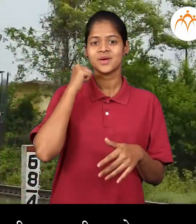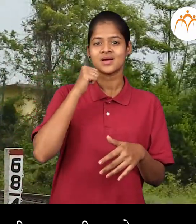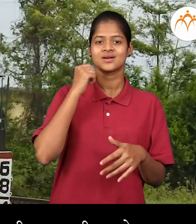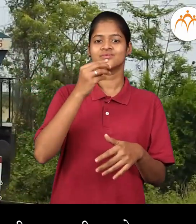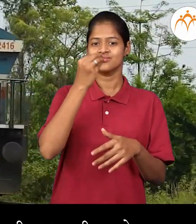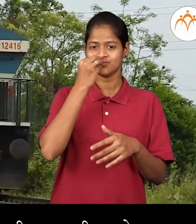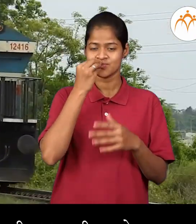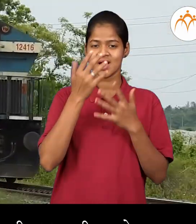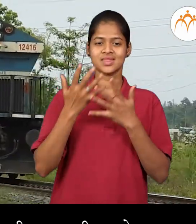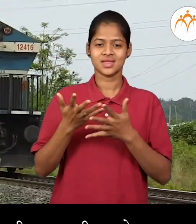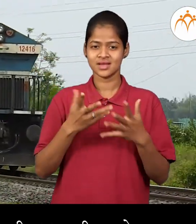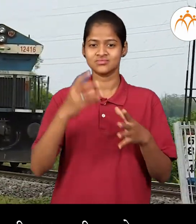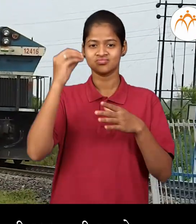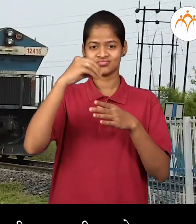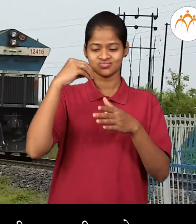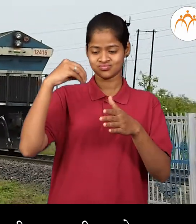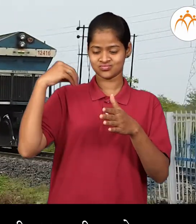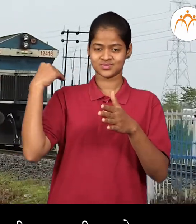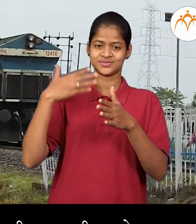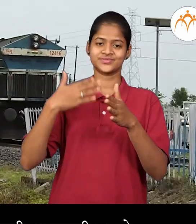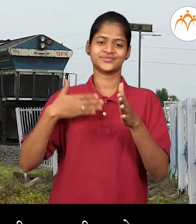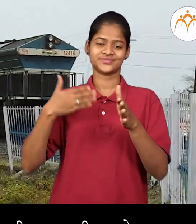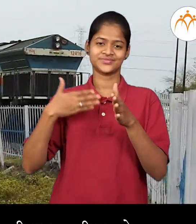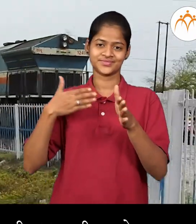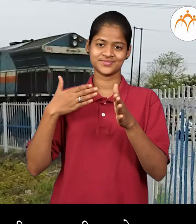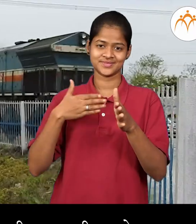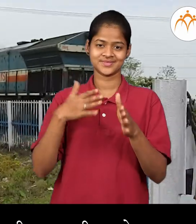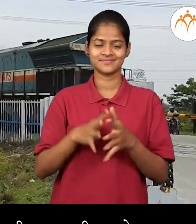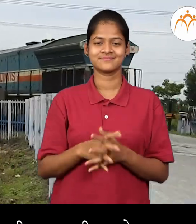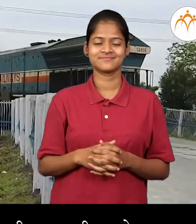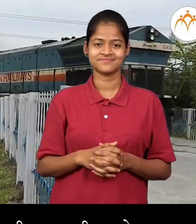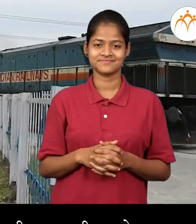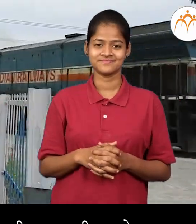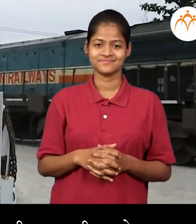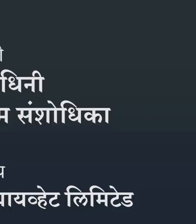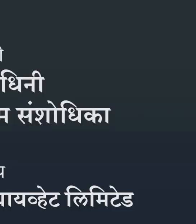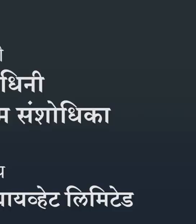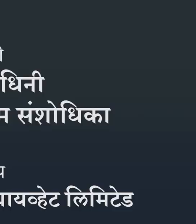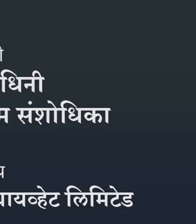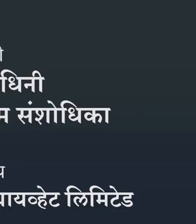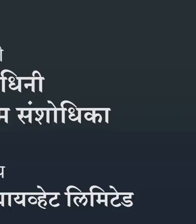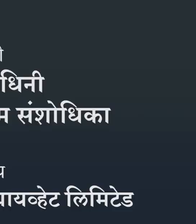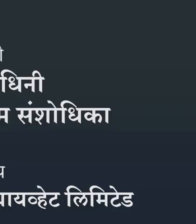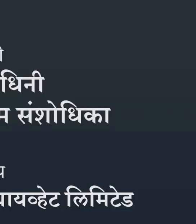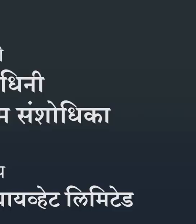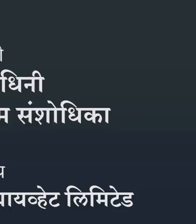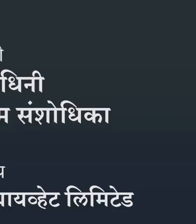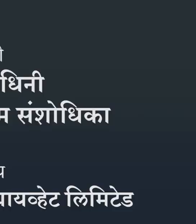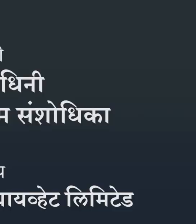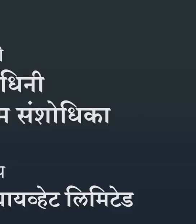माल वाहुन नेणारी आग गाडी अस्ते माल